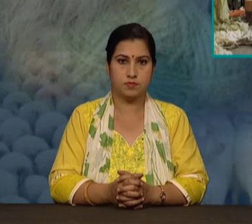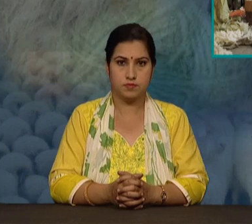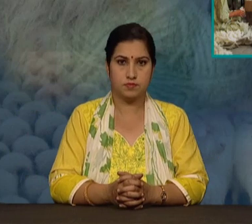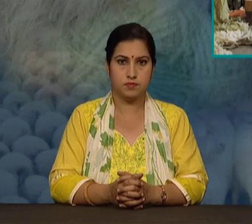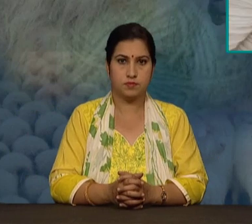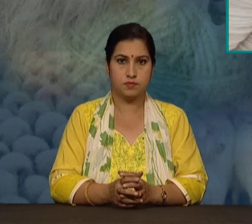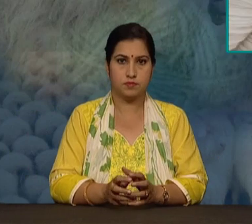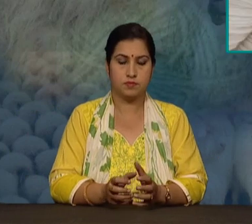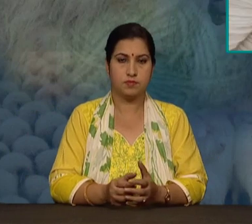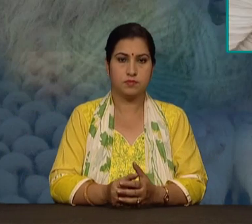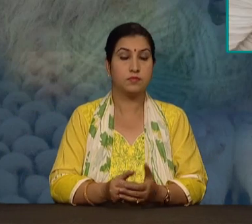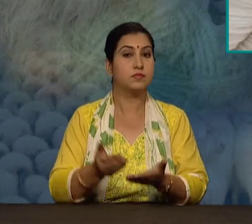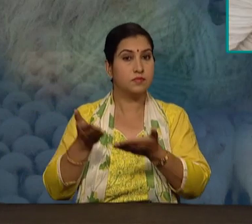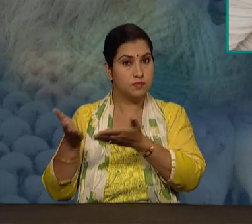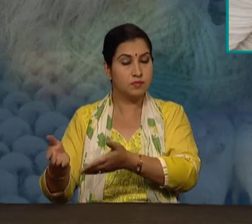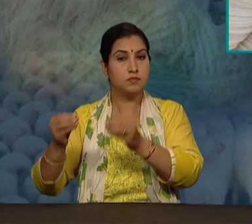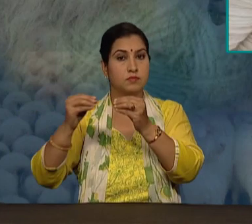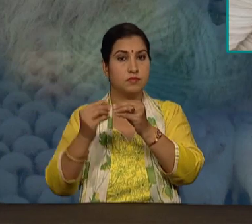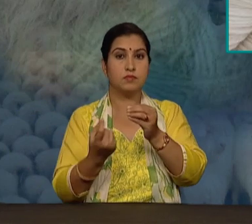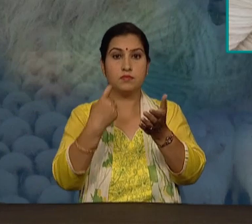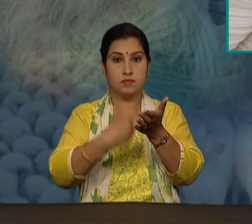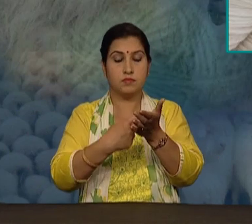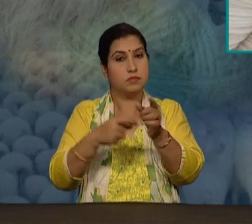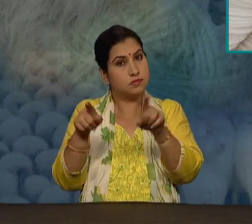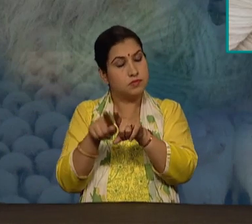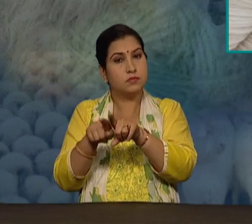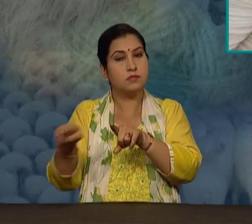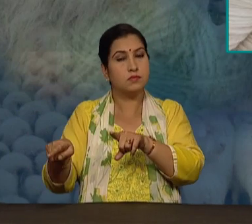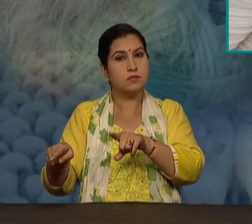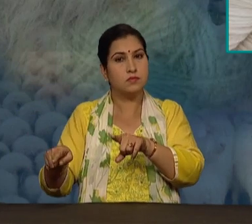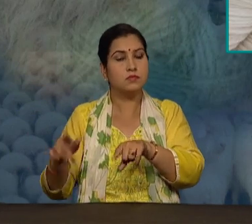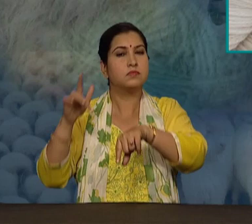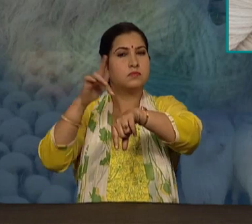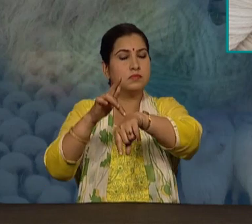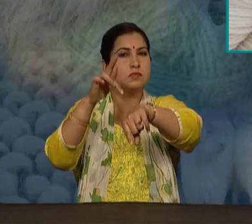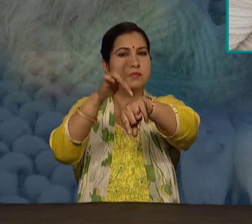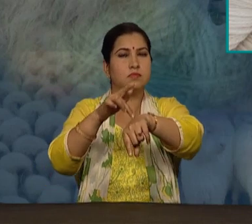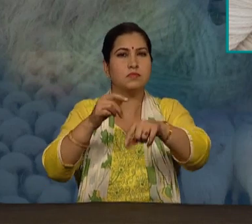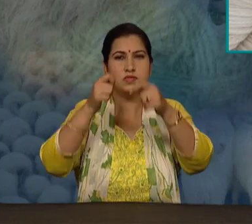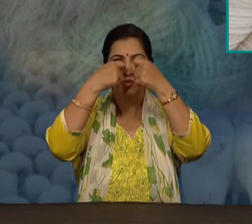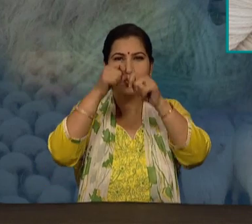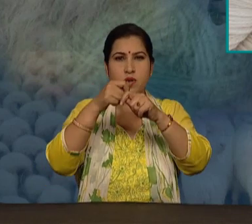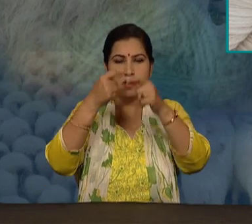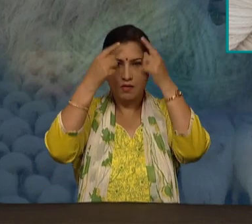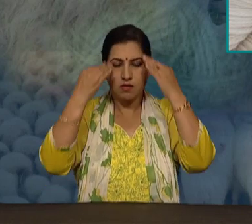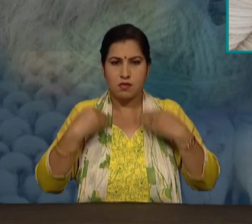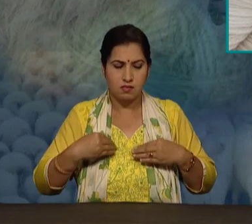ये वही बर हैं जो कभी-कभी आपके स्वेटर पर इकठे हो जाते हैं